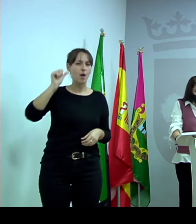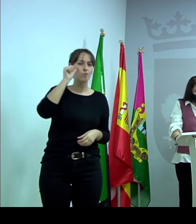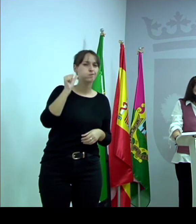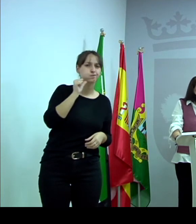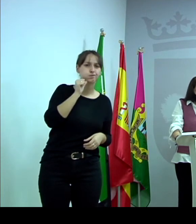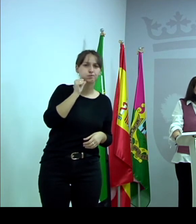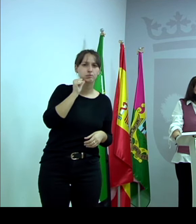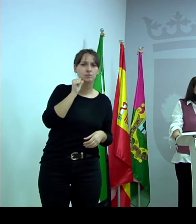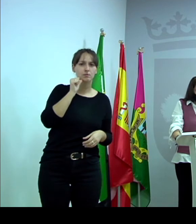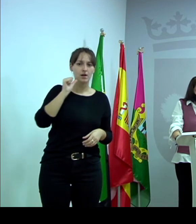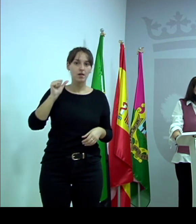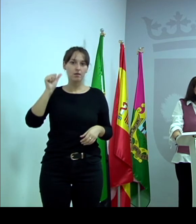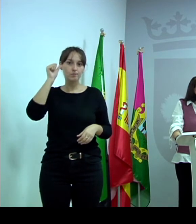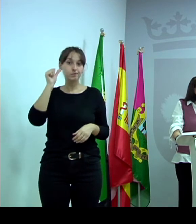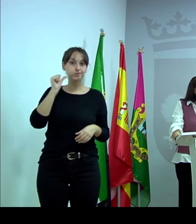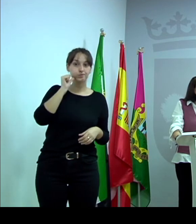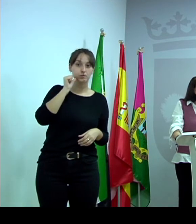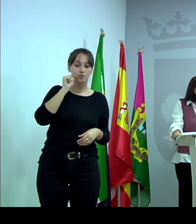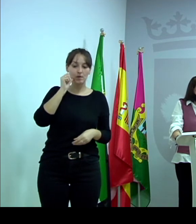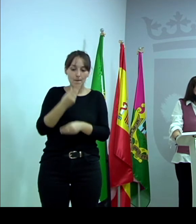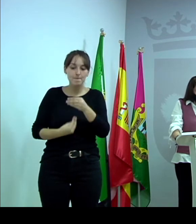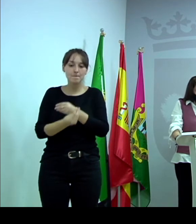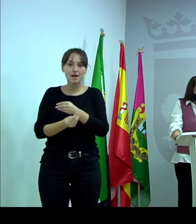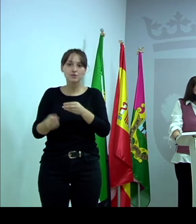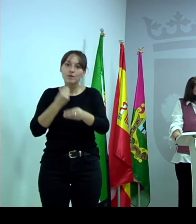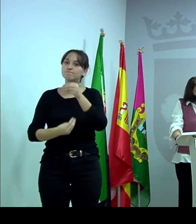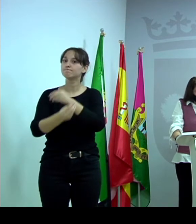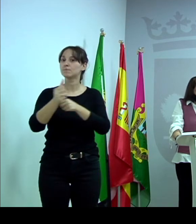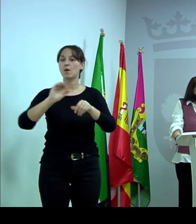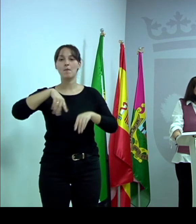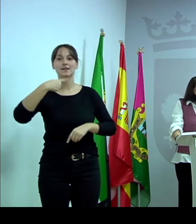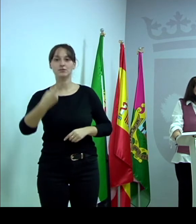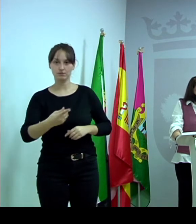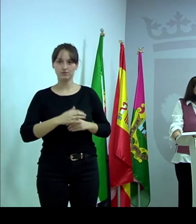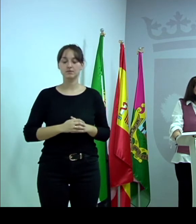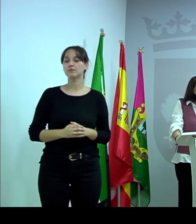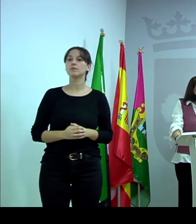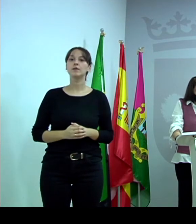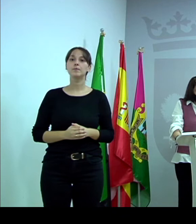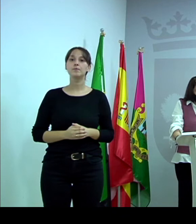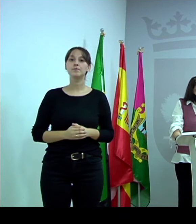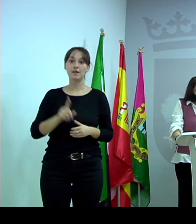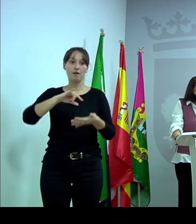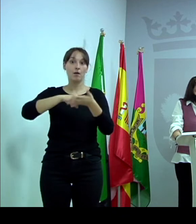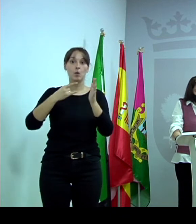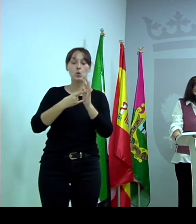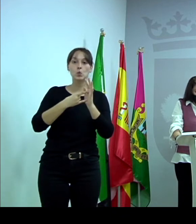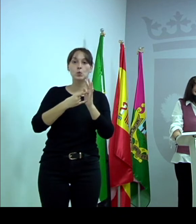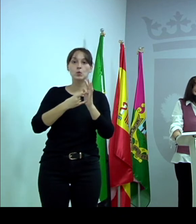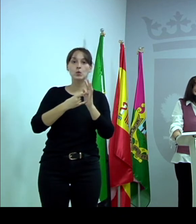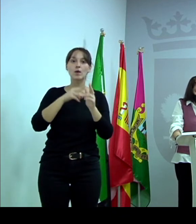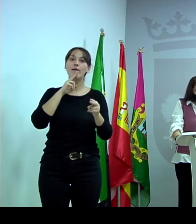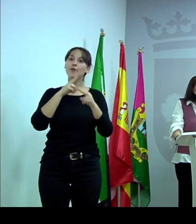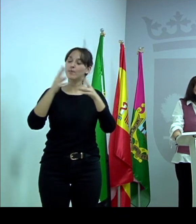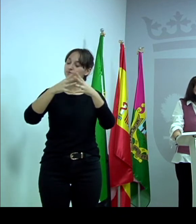posparto, del día uno al quince de diciembre. Otro taller que tenemos es Mujer, Quírete, es